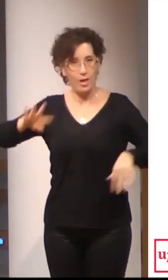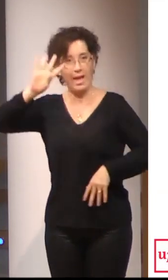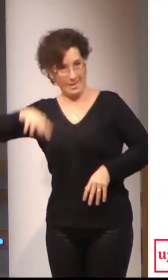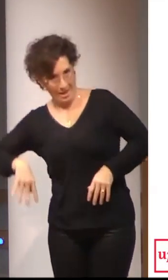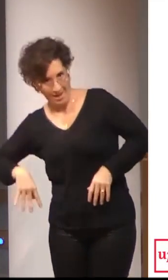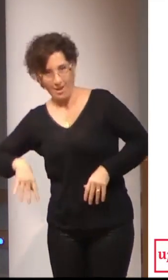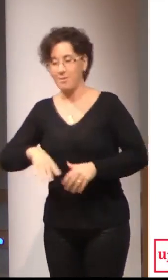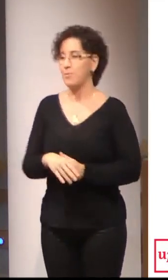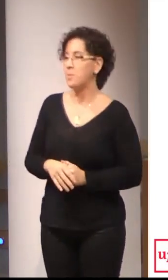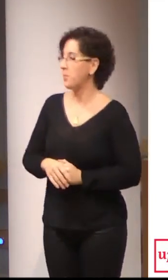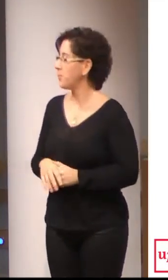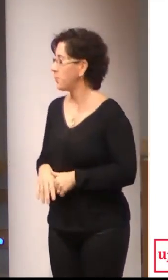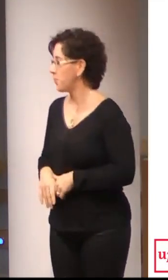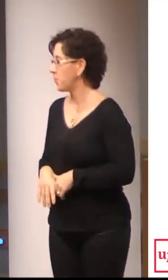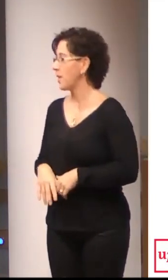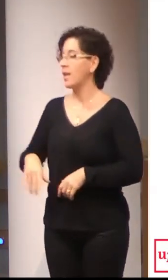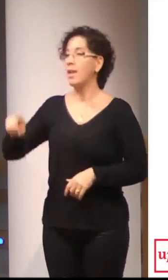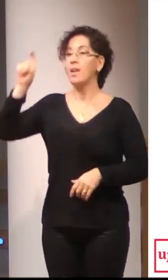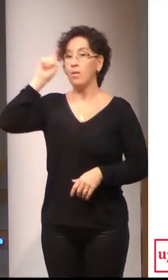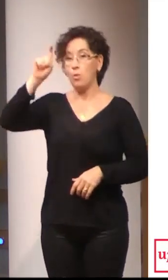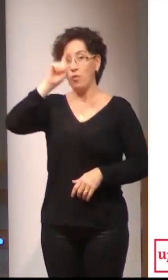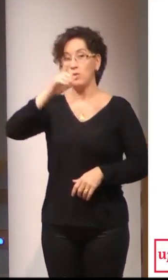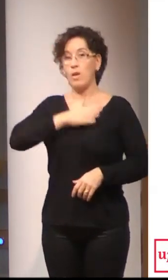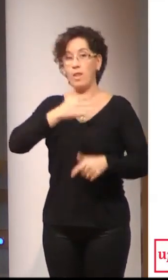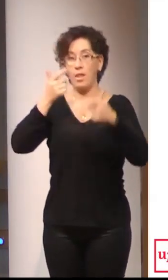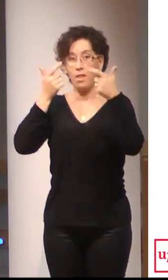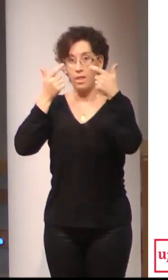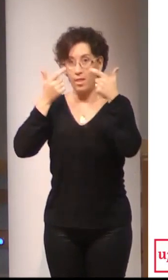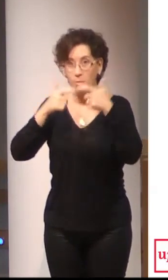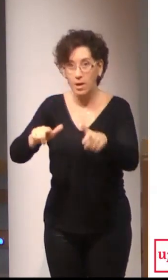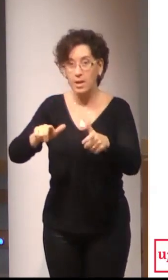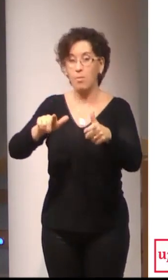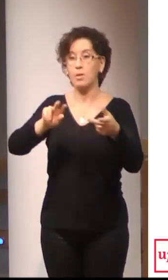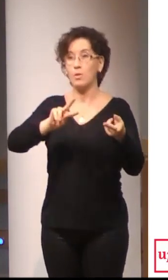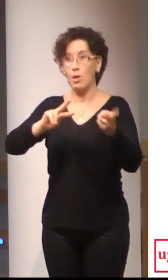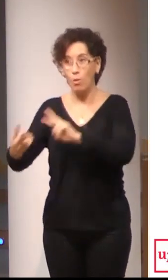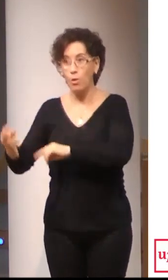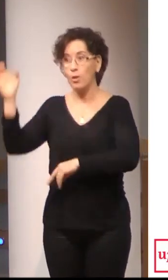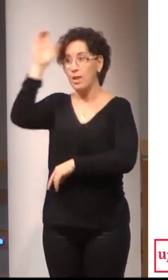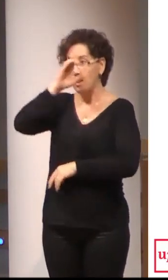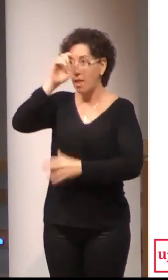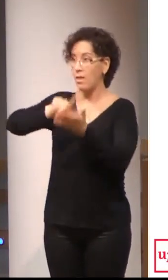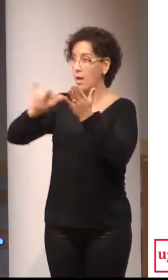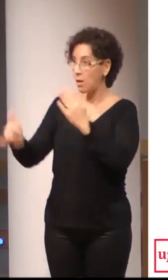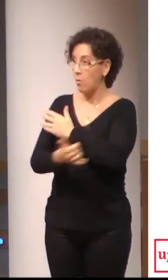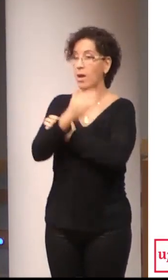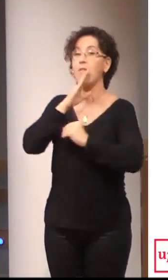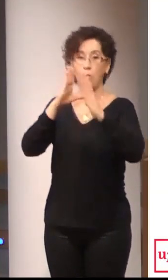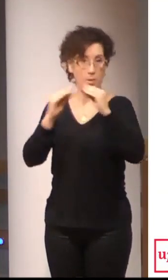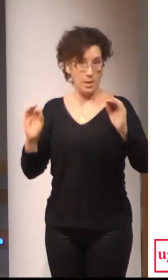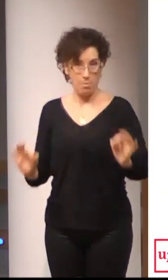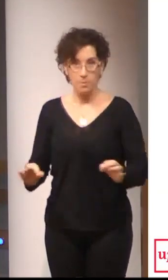Esta é profesora do Departamento de Traducción e Ciências do Lenguaje da Universitat Pumpeu-Fabra.